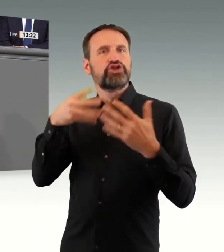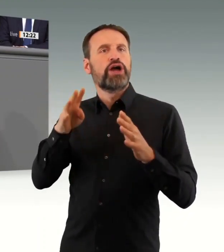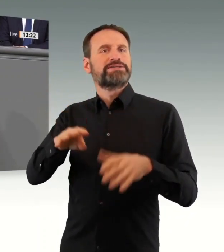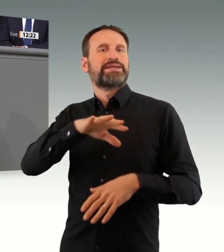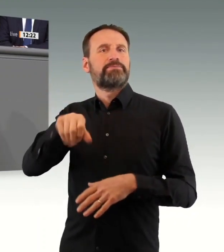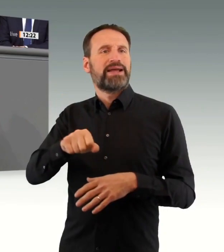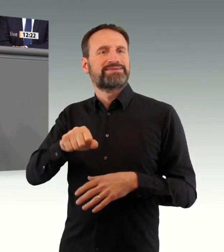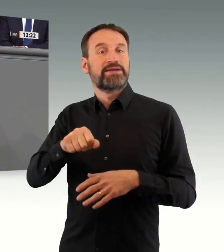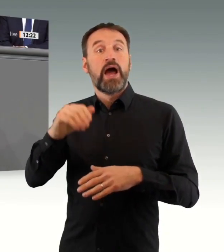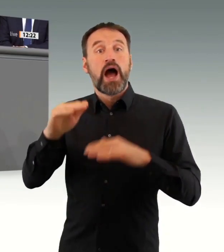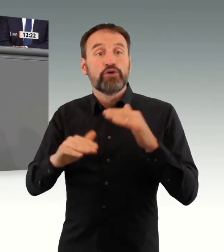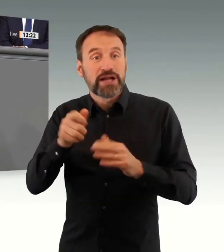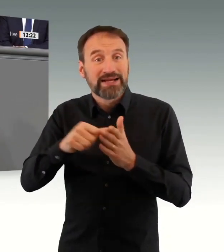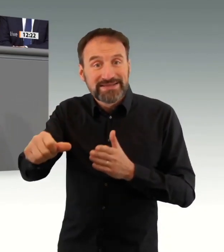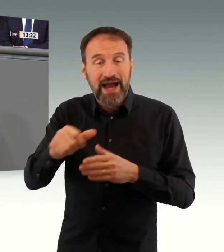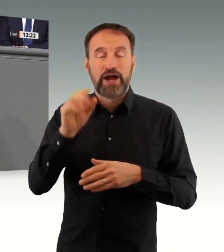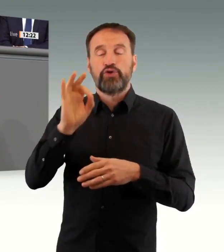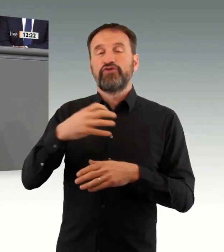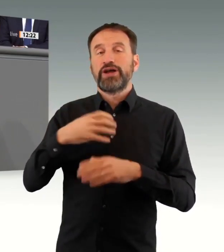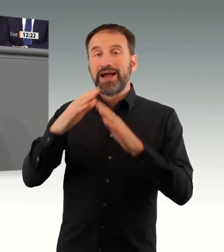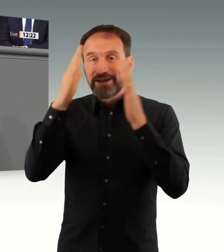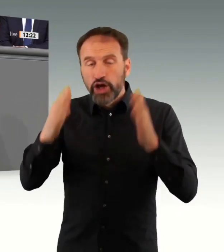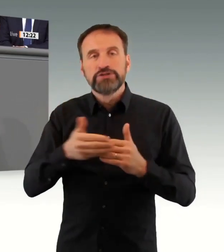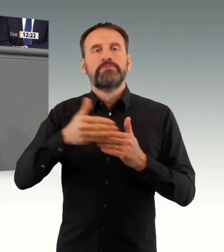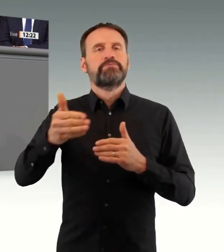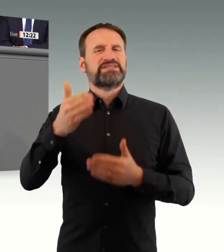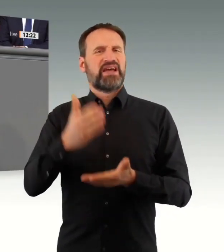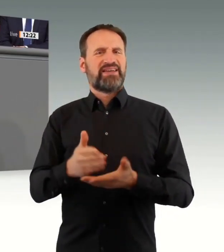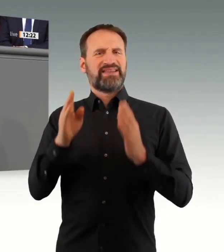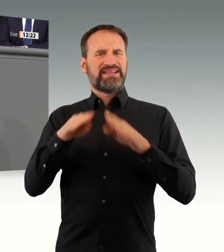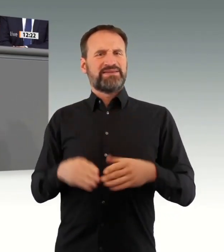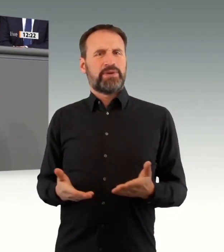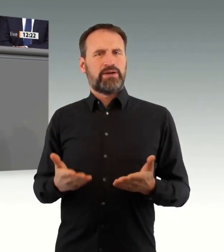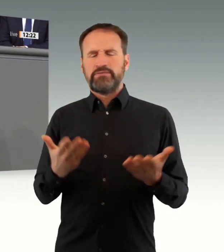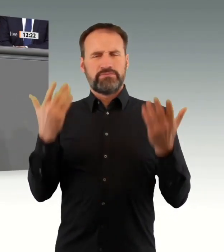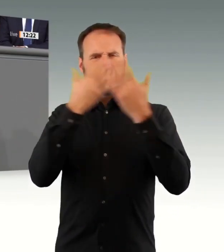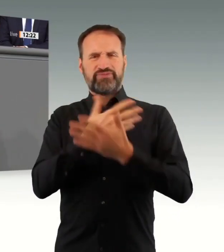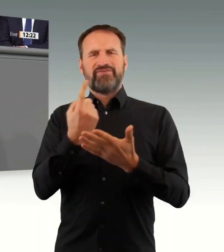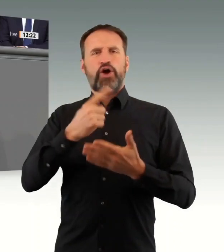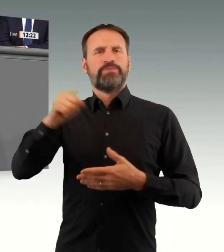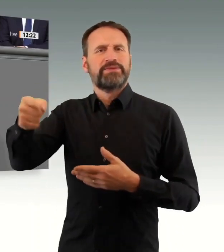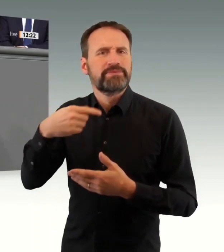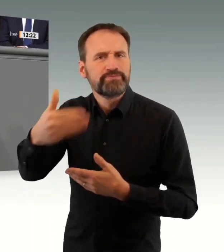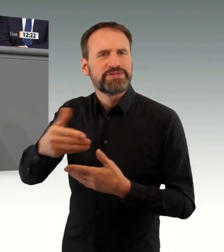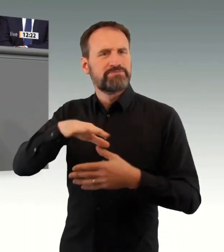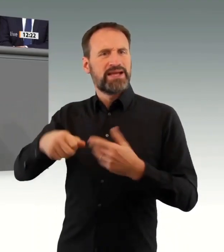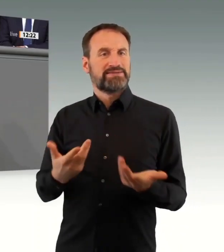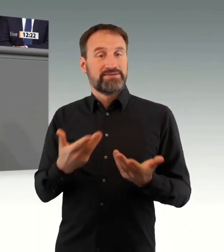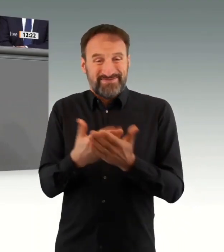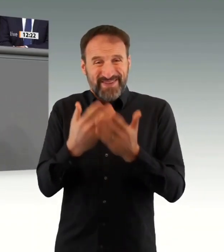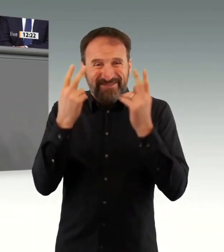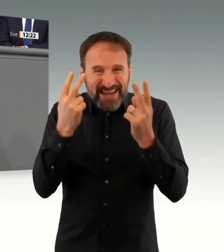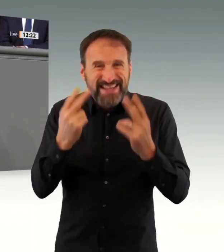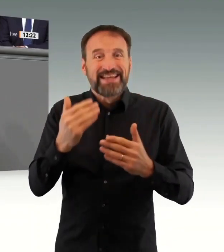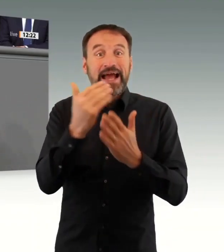Hotspotregionen, auf die Krankenhäuser dort, die besonders belastet sind. Und Sie enden schon wieder am 31. März. Das ist das